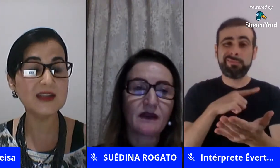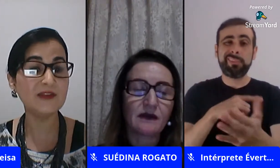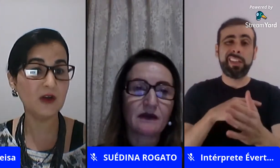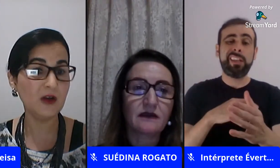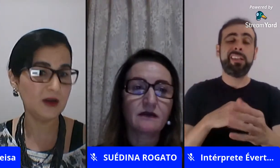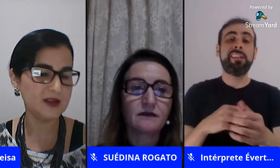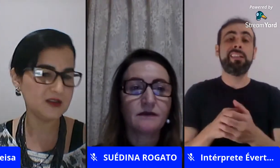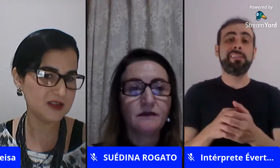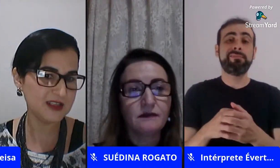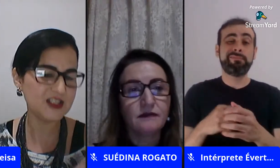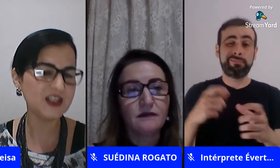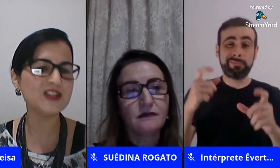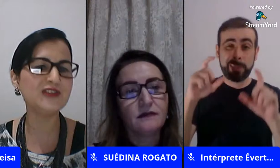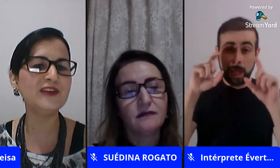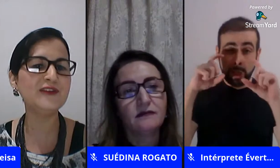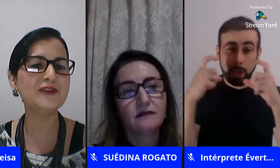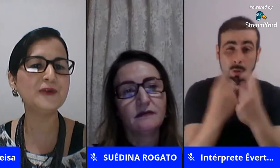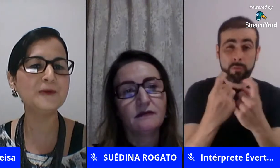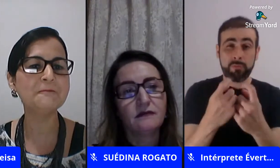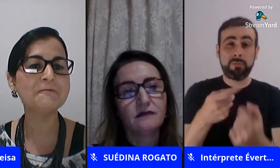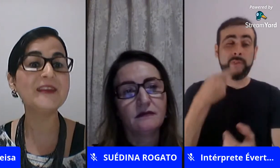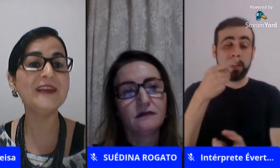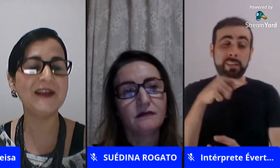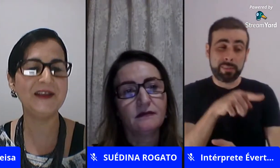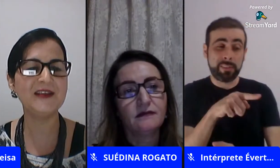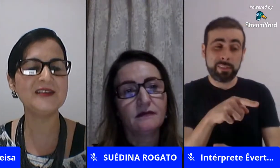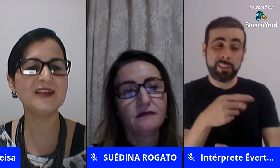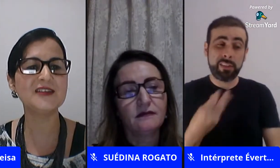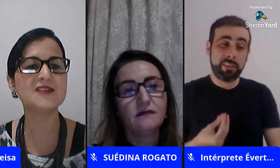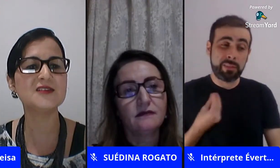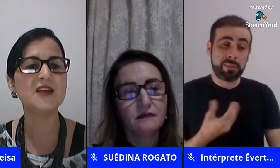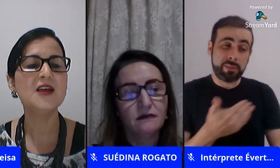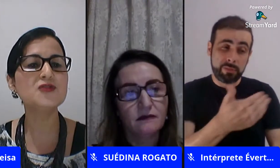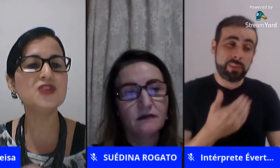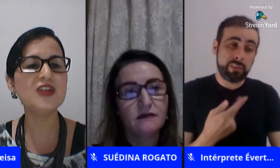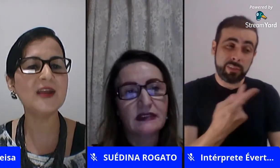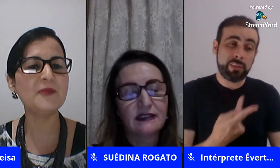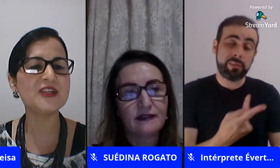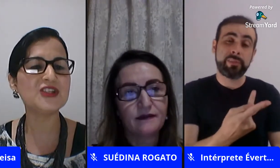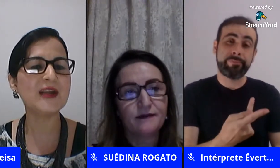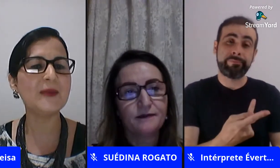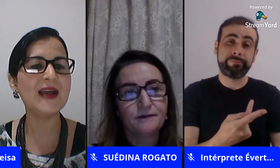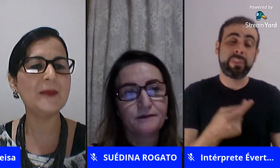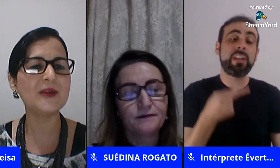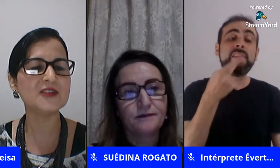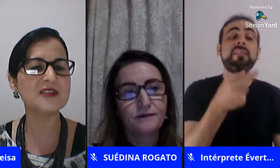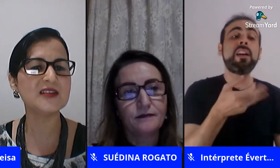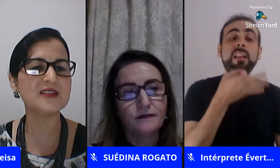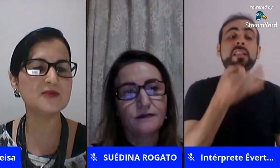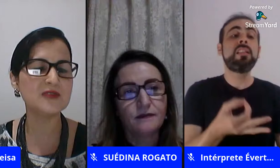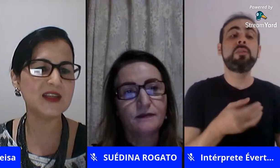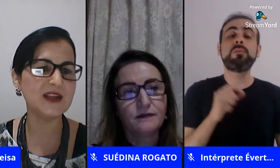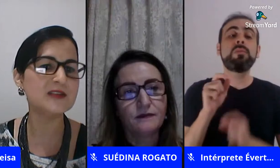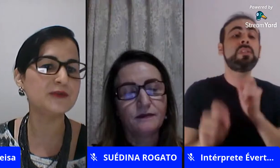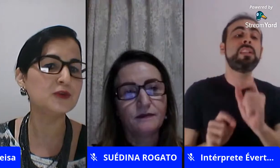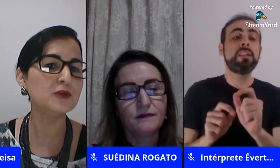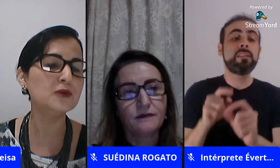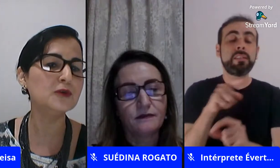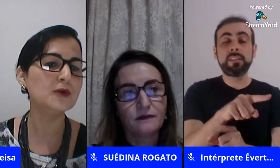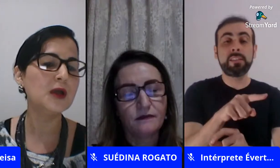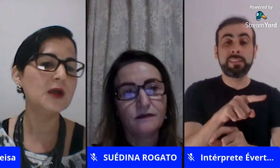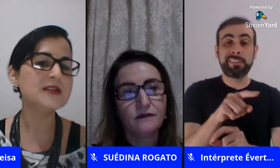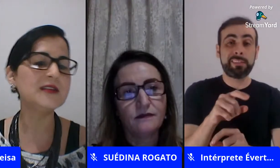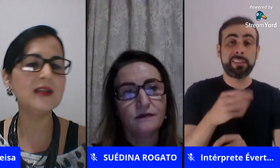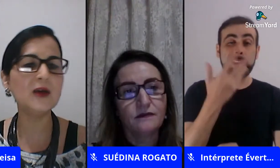sensibilizar essa sociedade que a gente vive e aí o vocês sugerem para a gente trabalhar para nossas crianças não serem esse